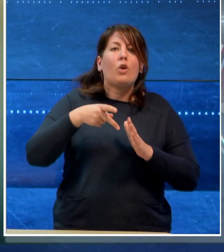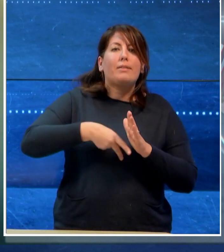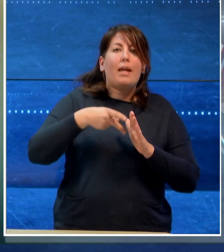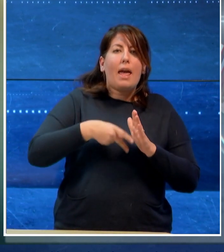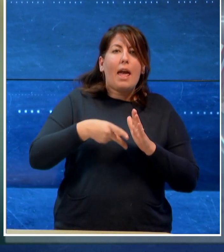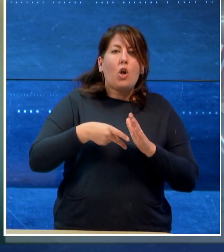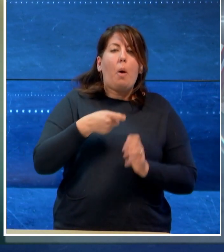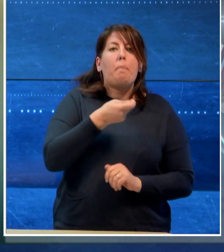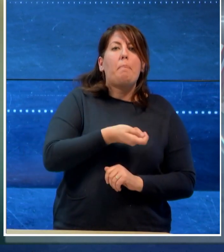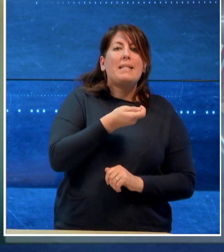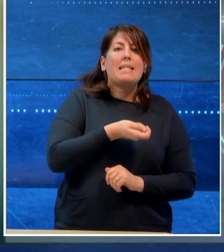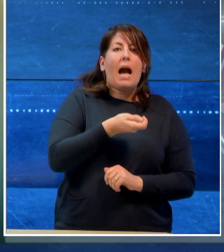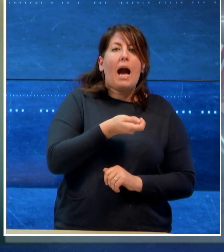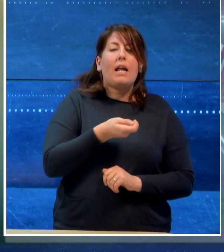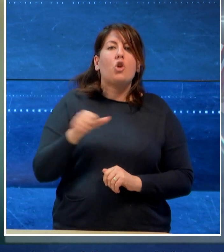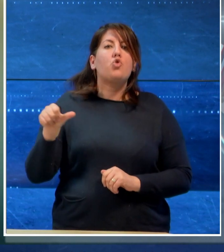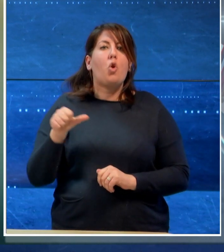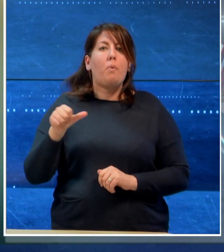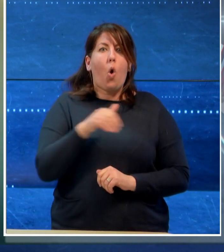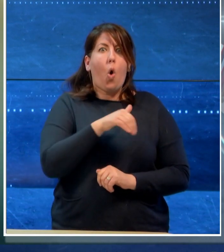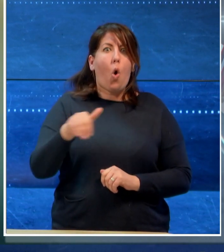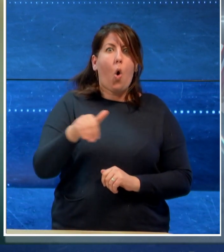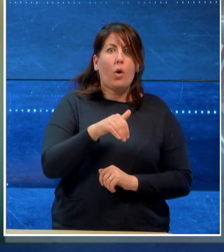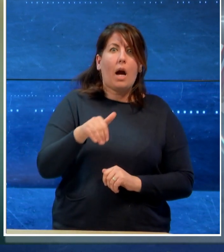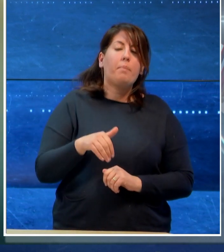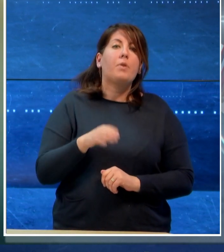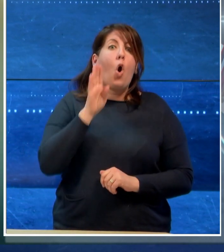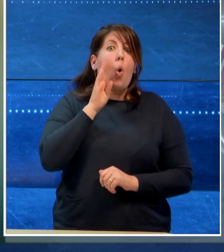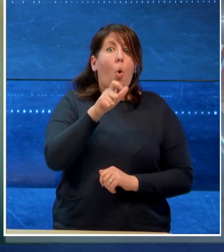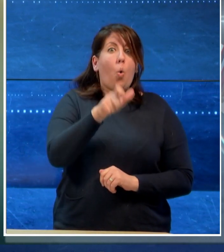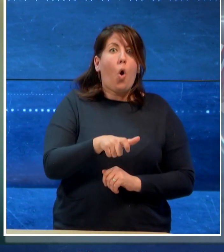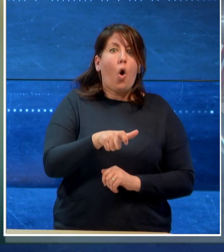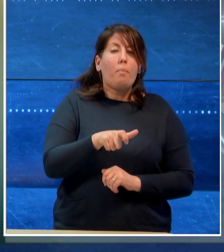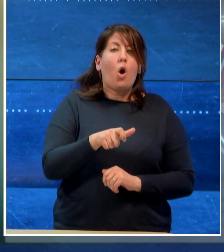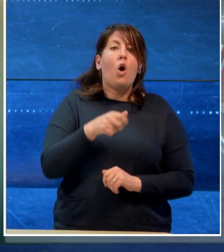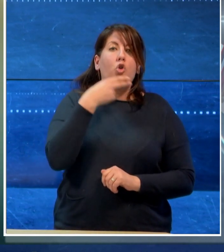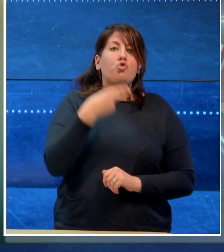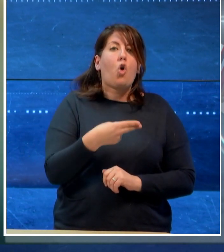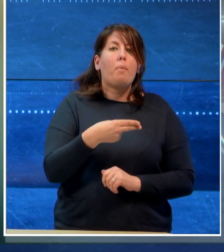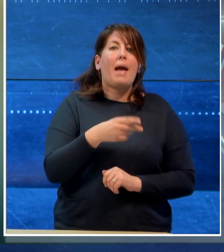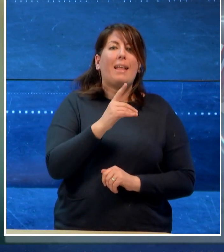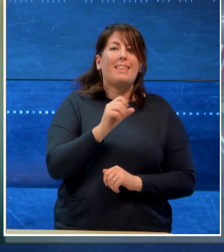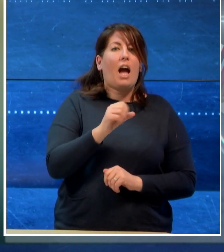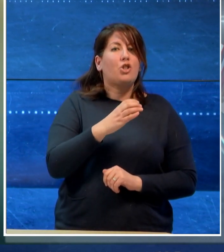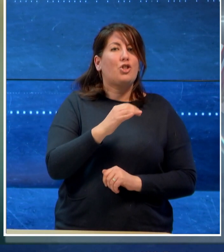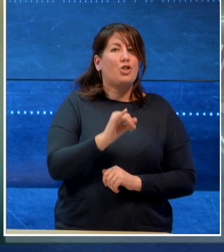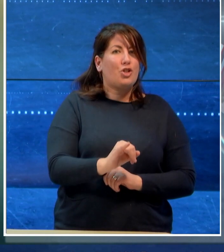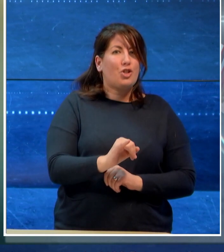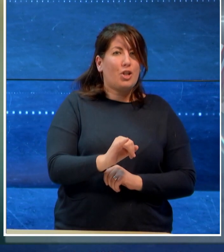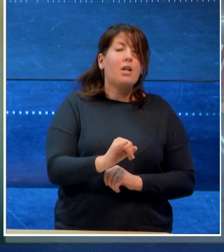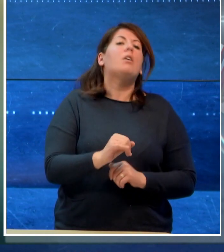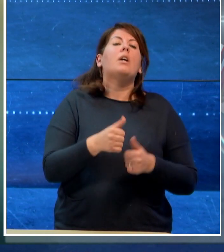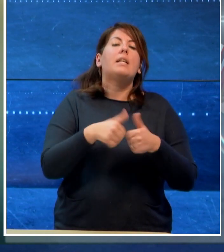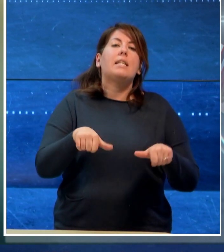Pescara-Sulmona. L'uomo, Antonio Dacci, 61 anni, residente a